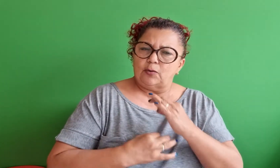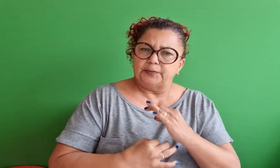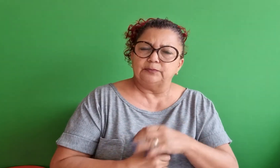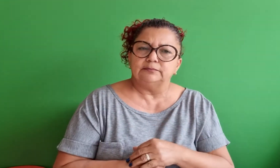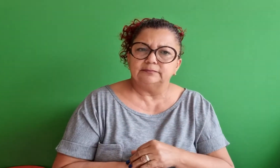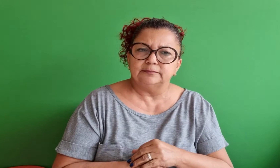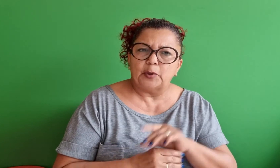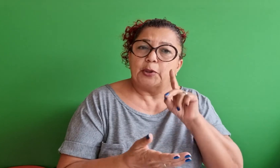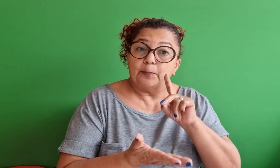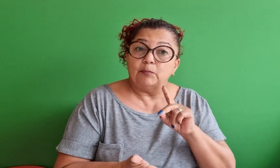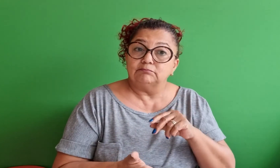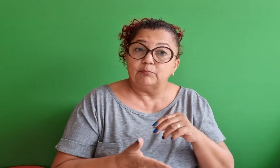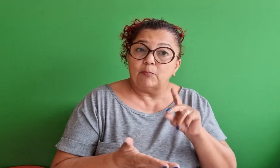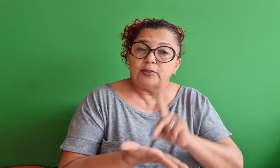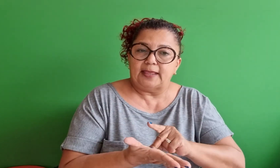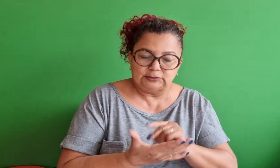sóbrio, modesto.